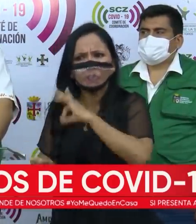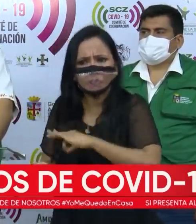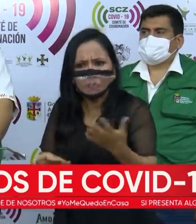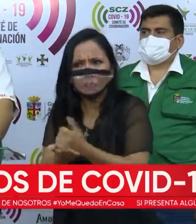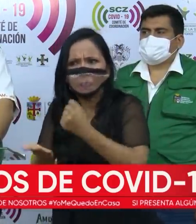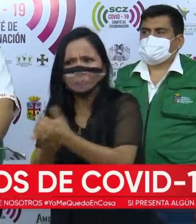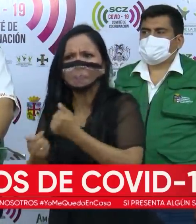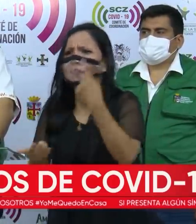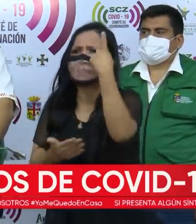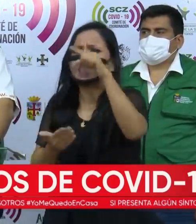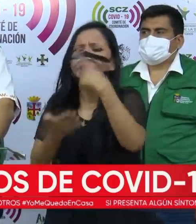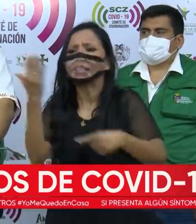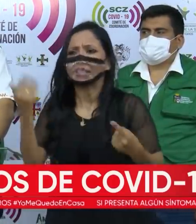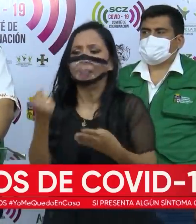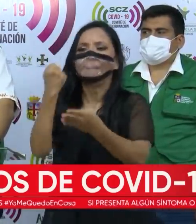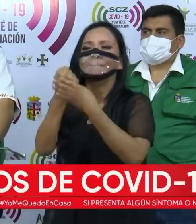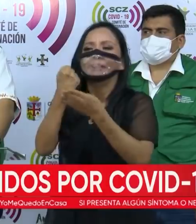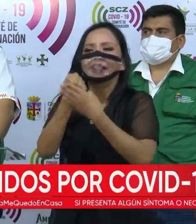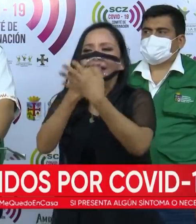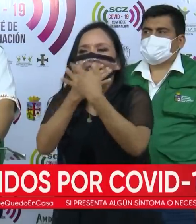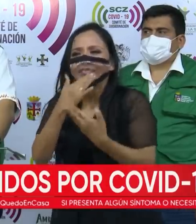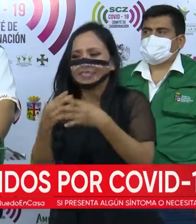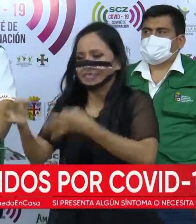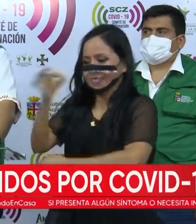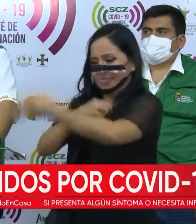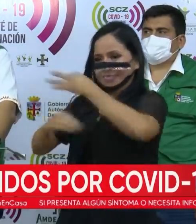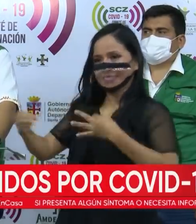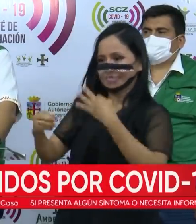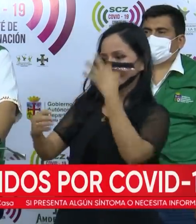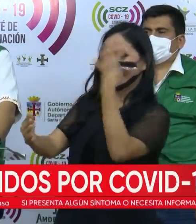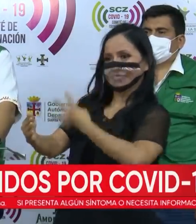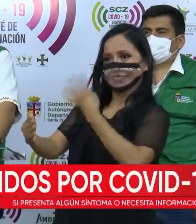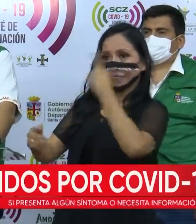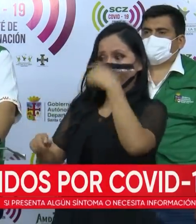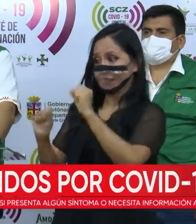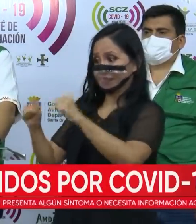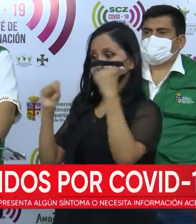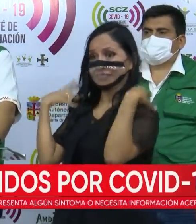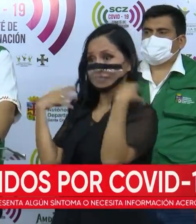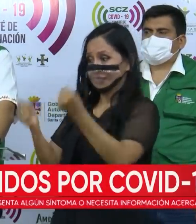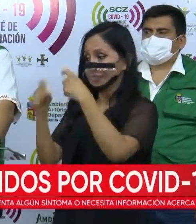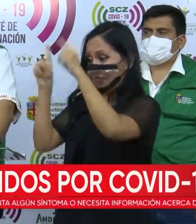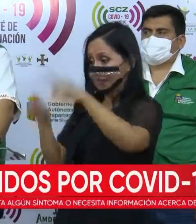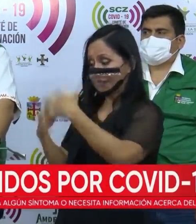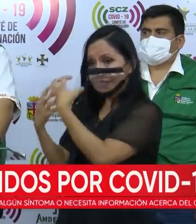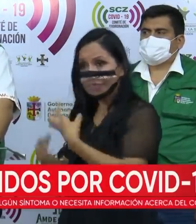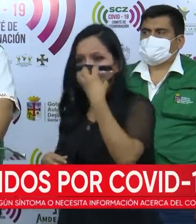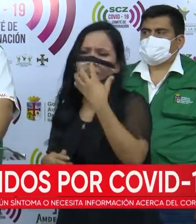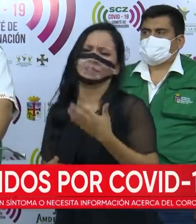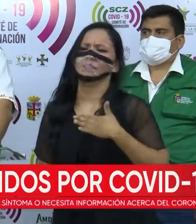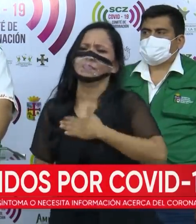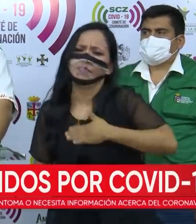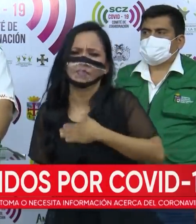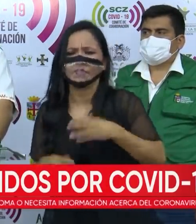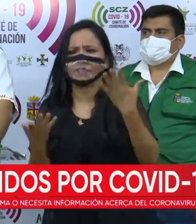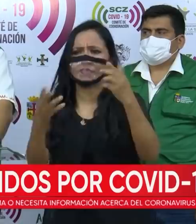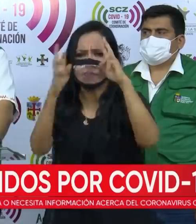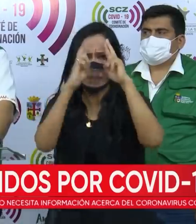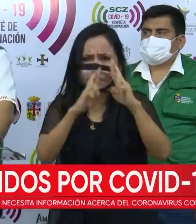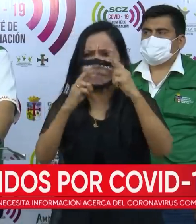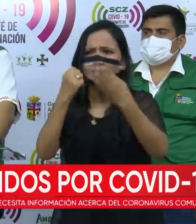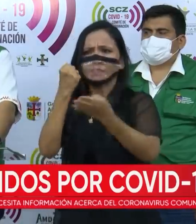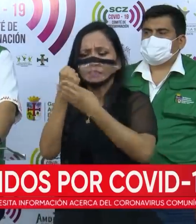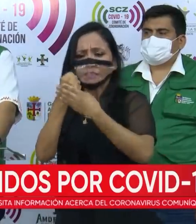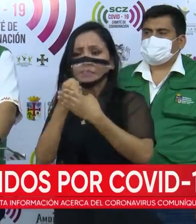supuestamente en nuestro banco de sangre por el tema de las donaciones de plasma. Recordar y hacer conocer que el